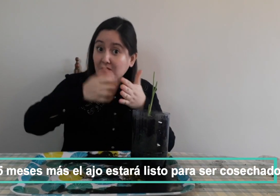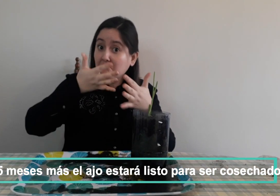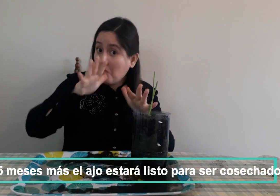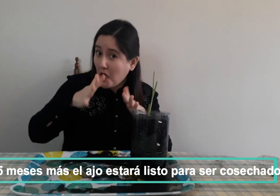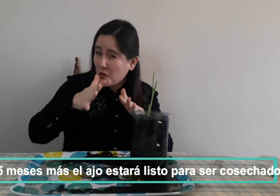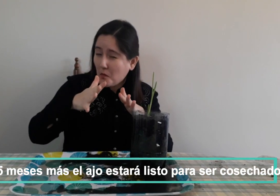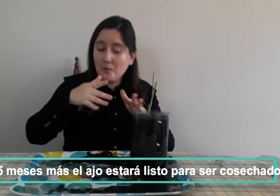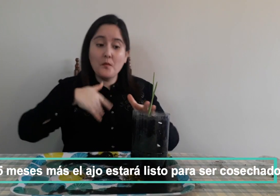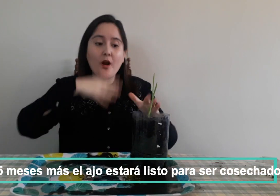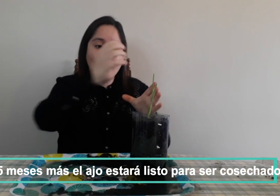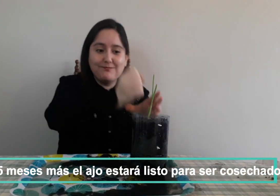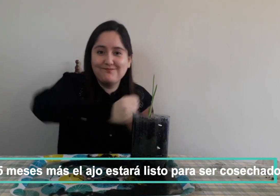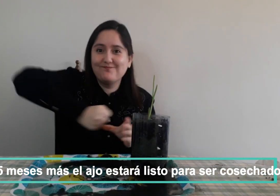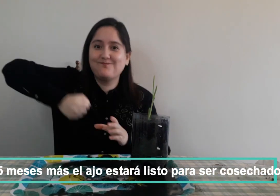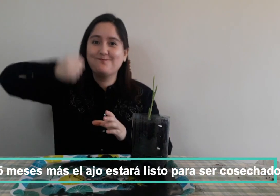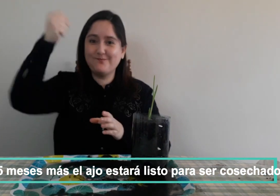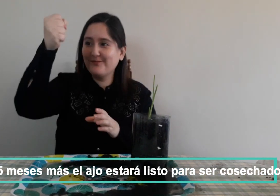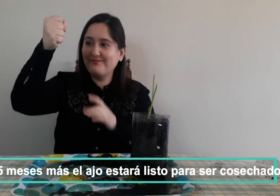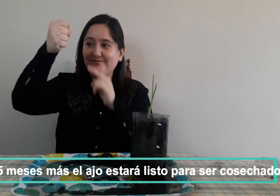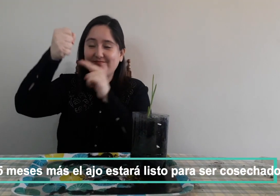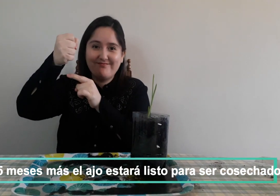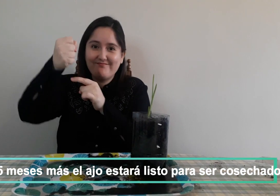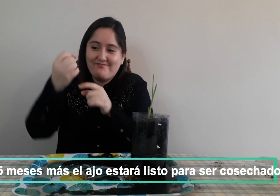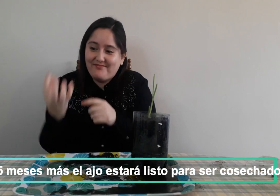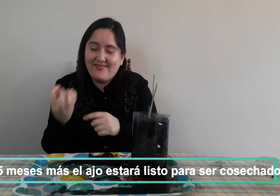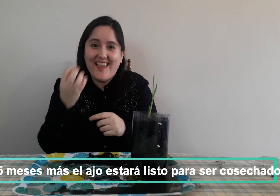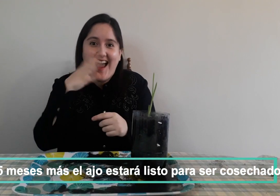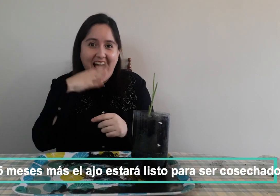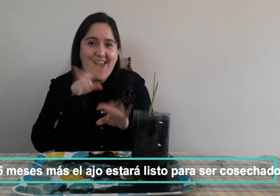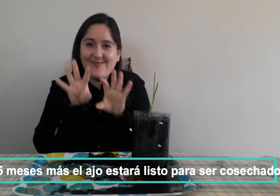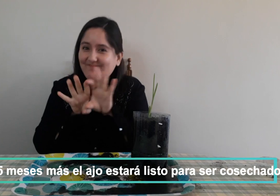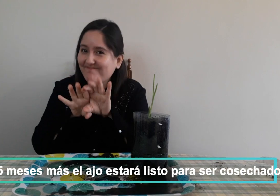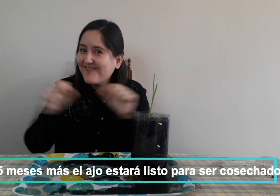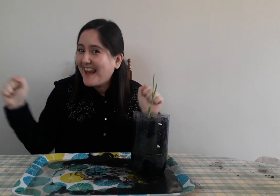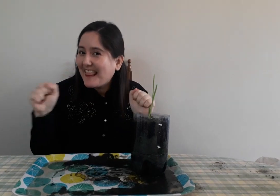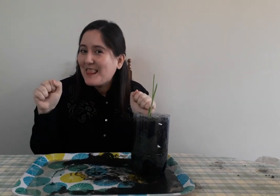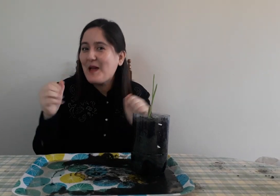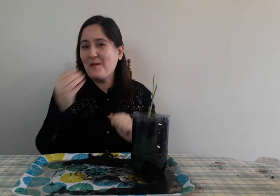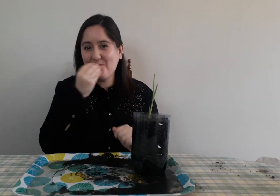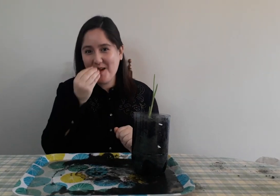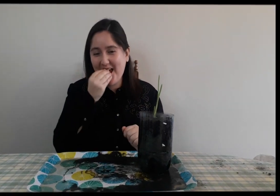nosotros ya podemos cosechar nuestro ajo y ya va a estar listo para que lo podamos comer.